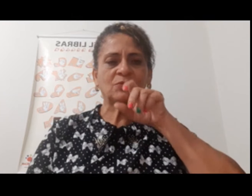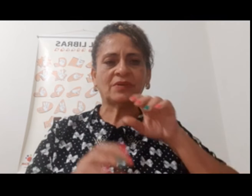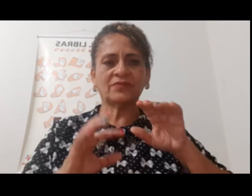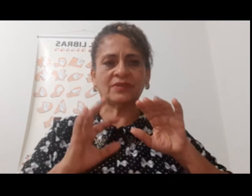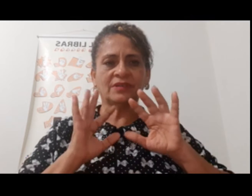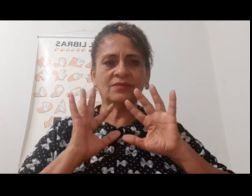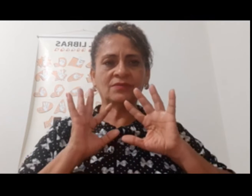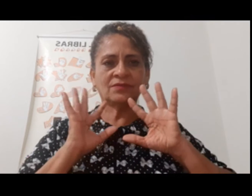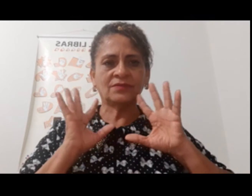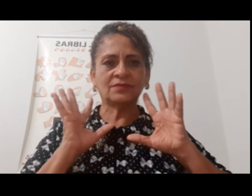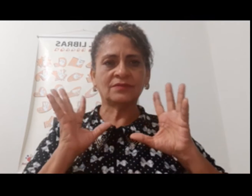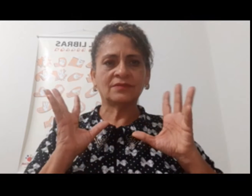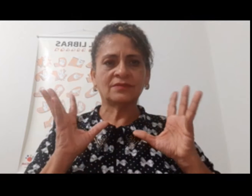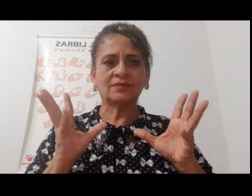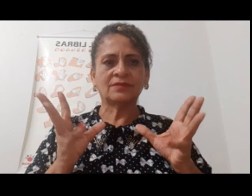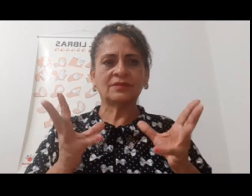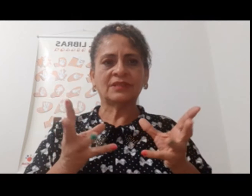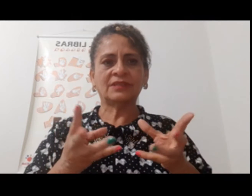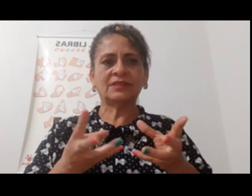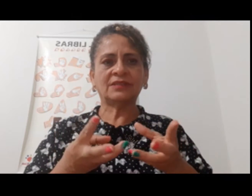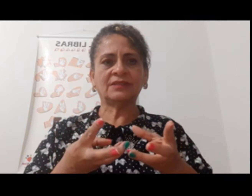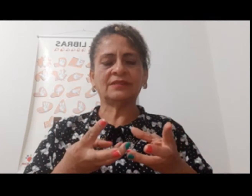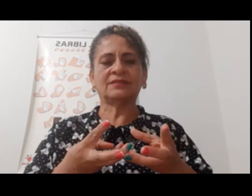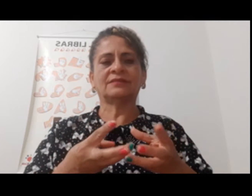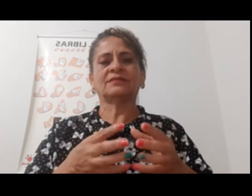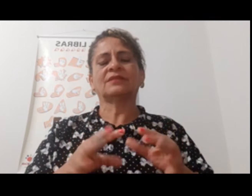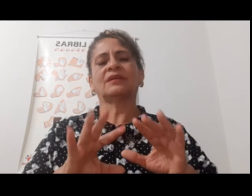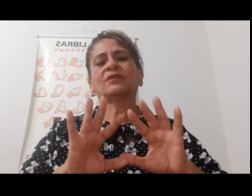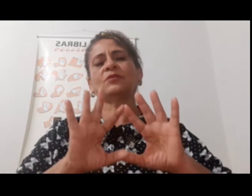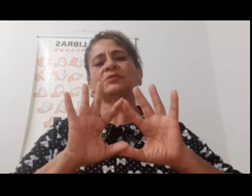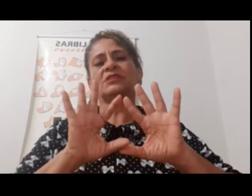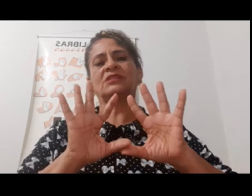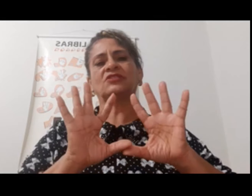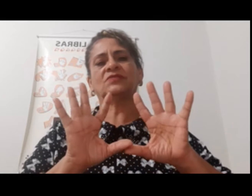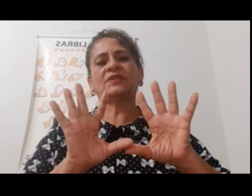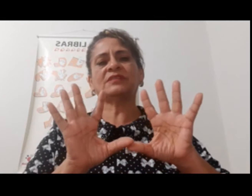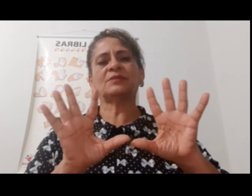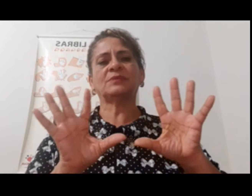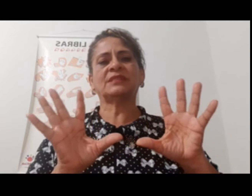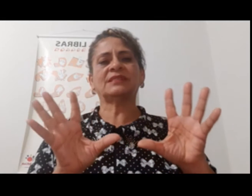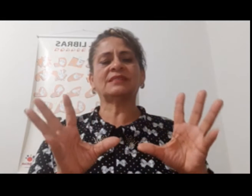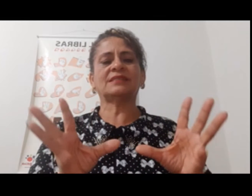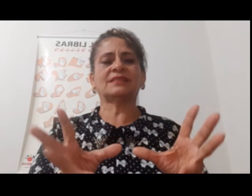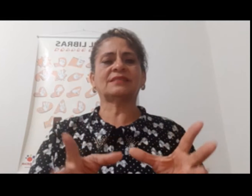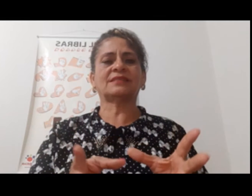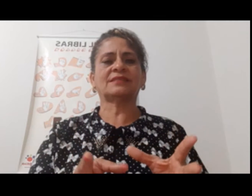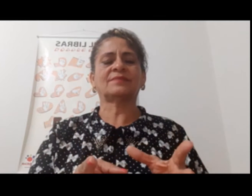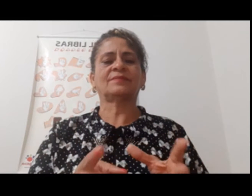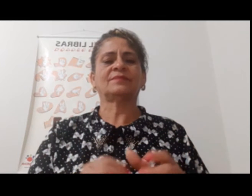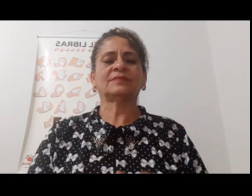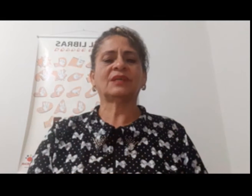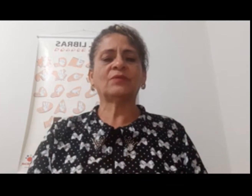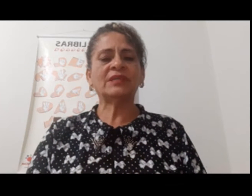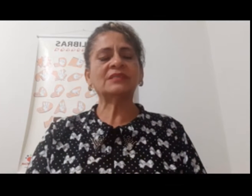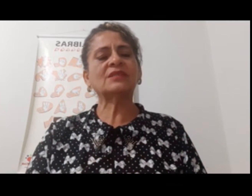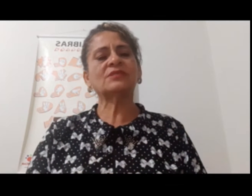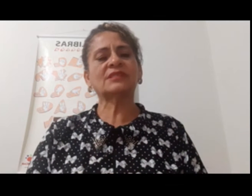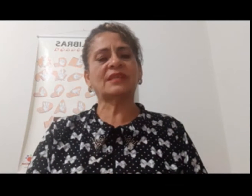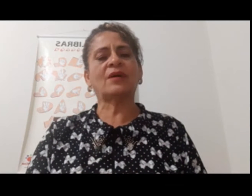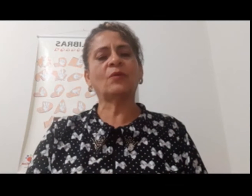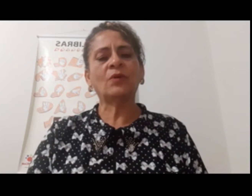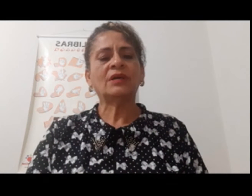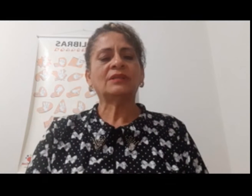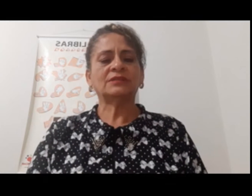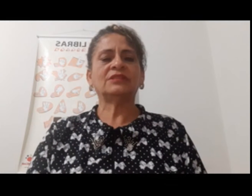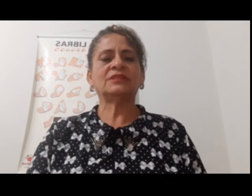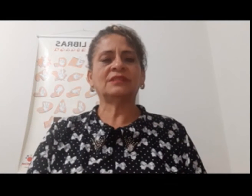Sinal de pavão e como se eles estivessem abrindo as asinhas. Então, esse é o